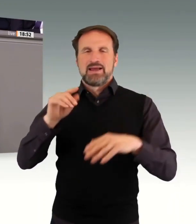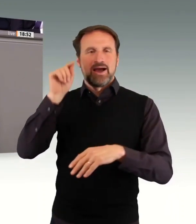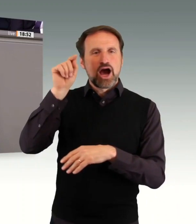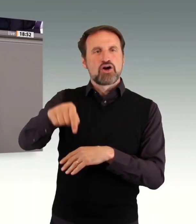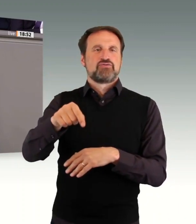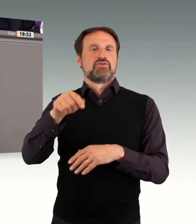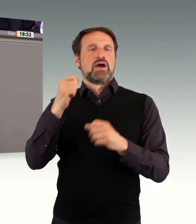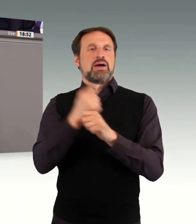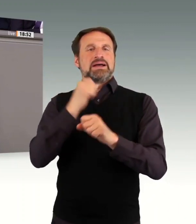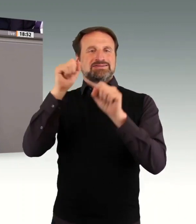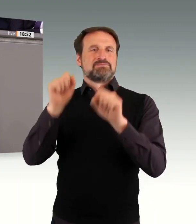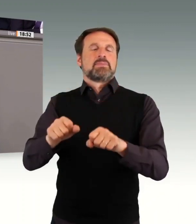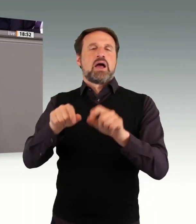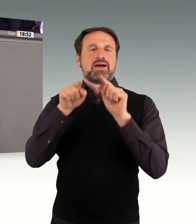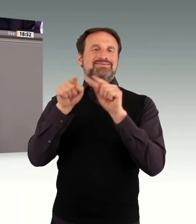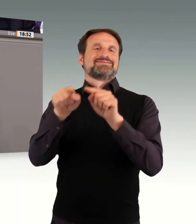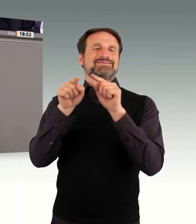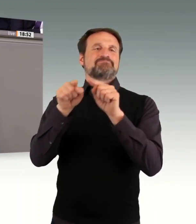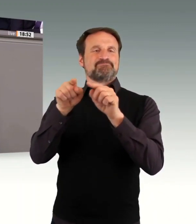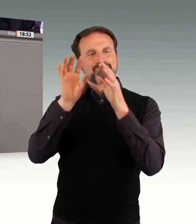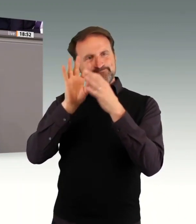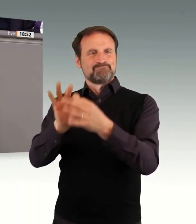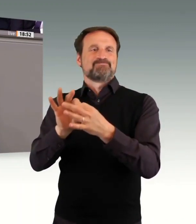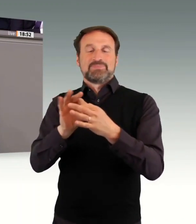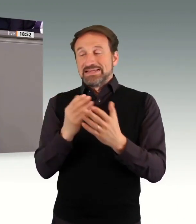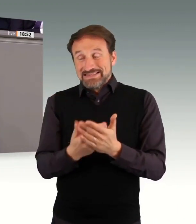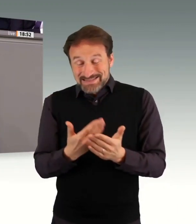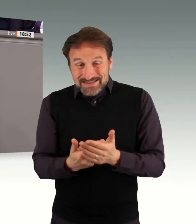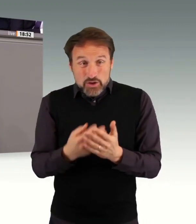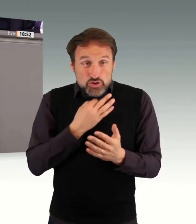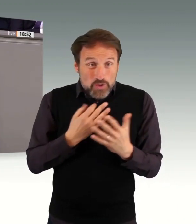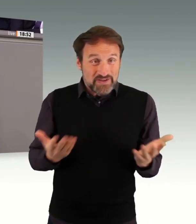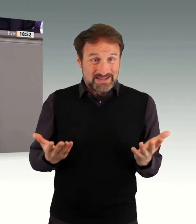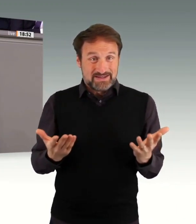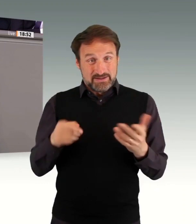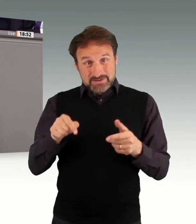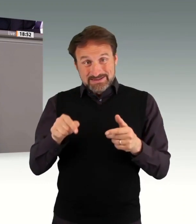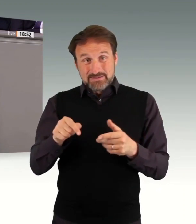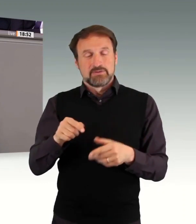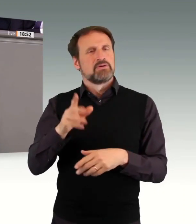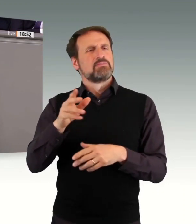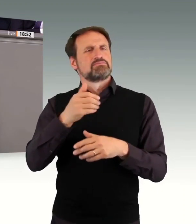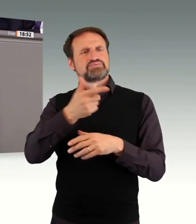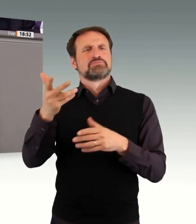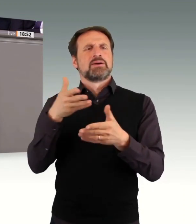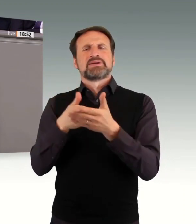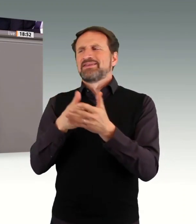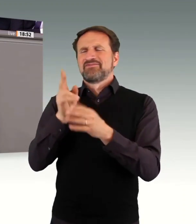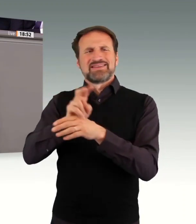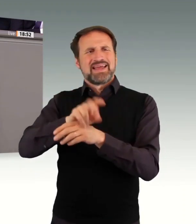werden. Viele von Ihnen wünschen sich das nicht. Sie wünschen sich etwas anderes.